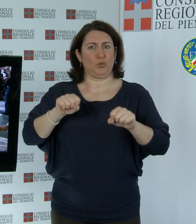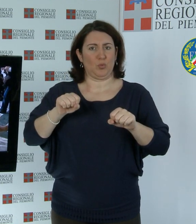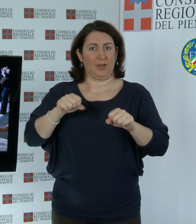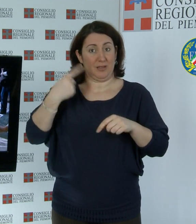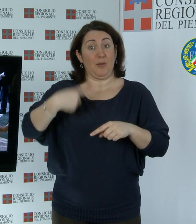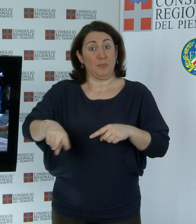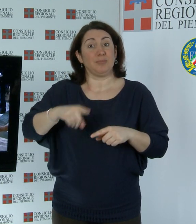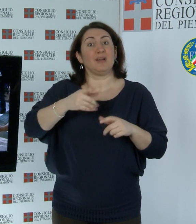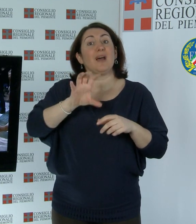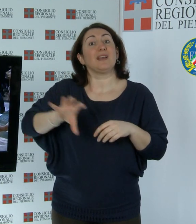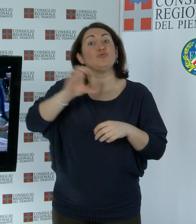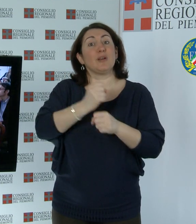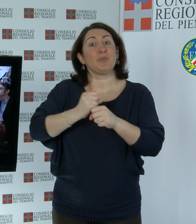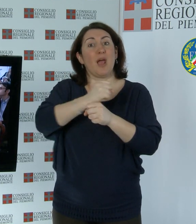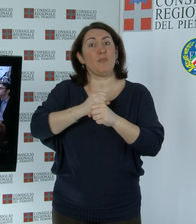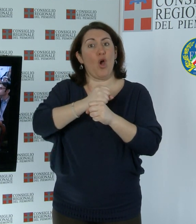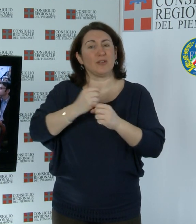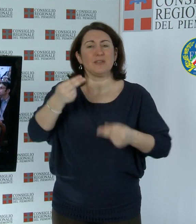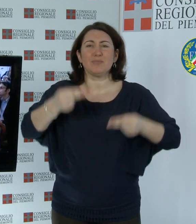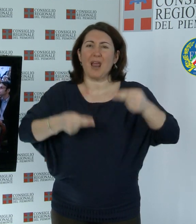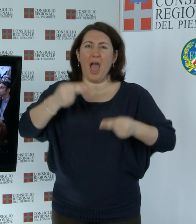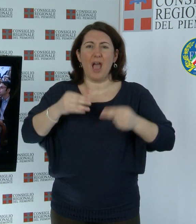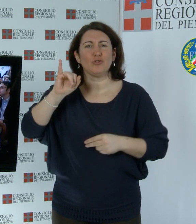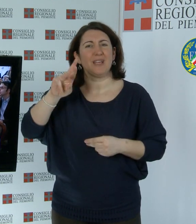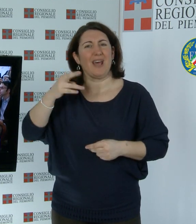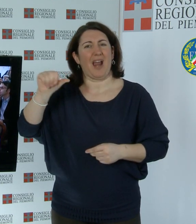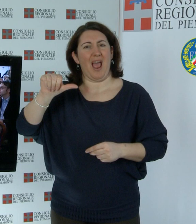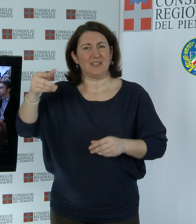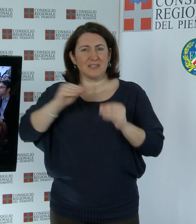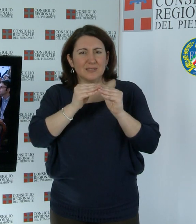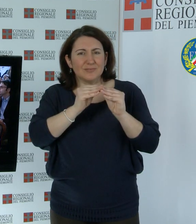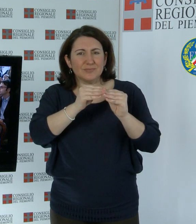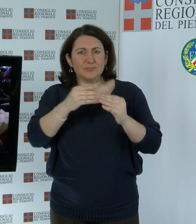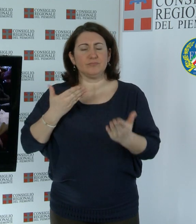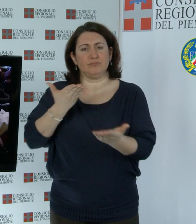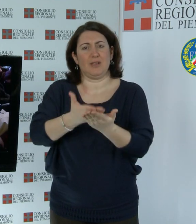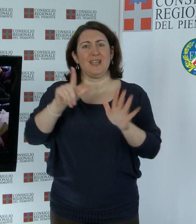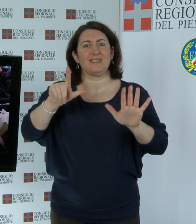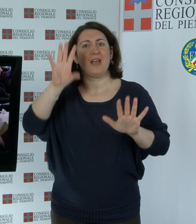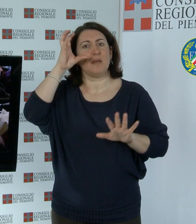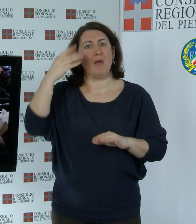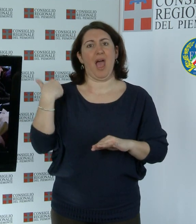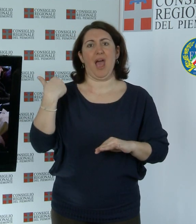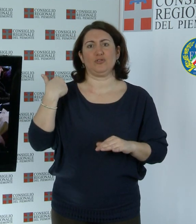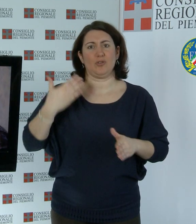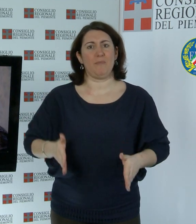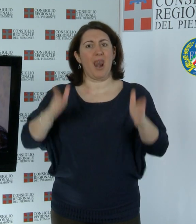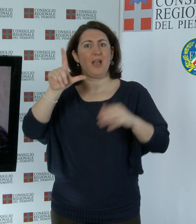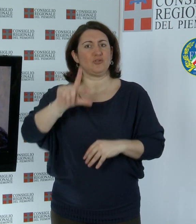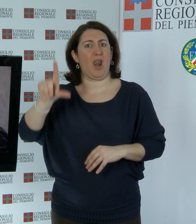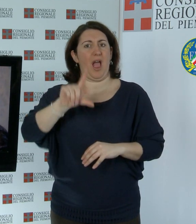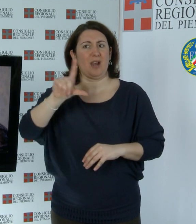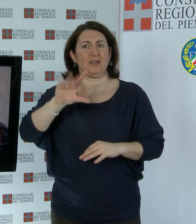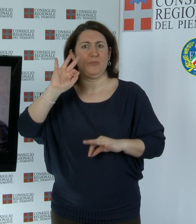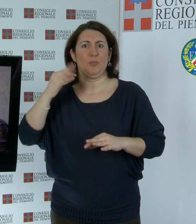Regione Piemonte, curato dall'IRES, è presentato nella sua terza edizione a Palazzo Lascres il 7 marzo. Sono intervenuti l'assessore regionale agli